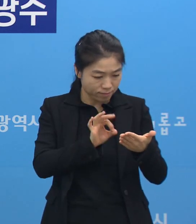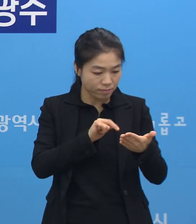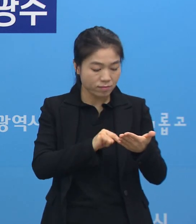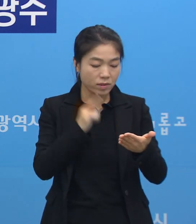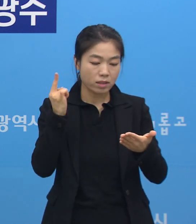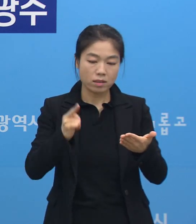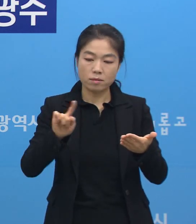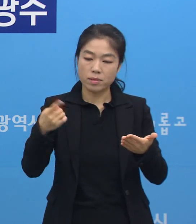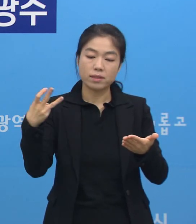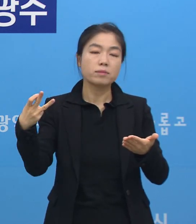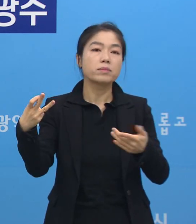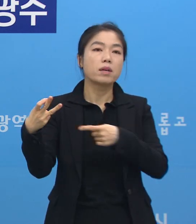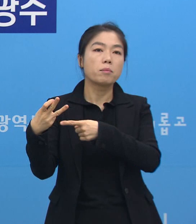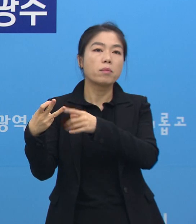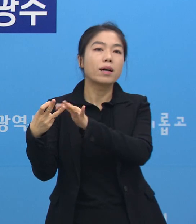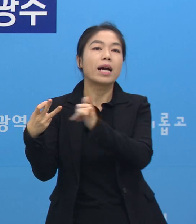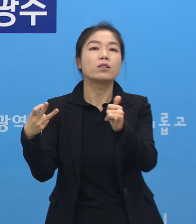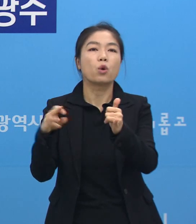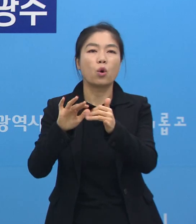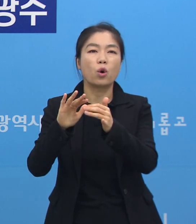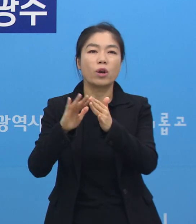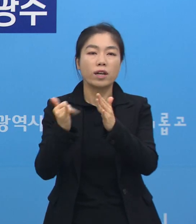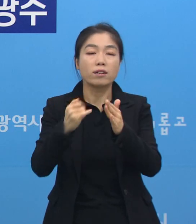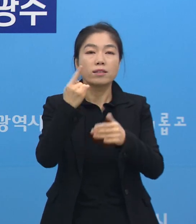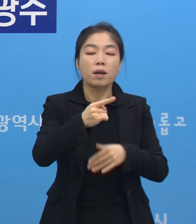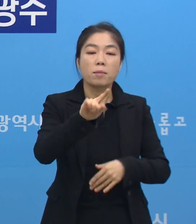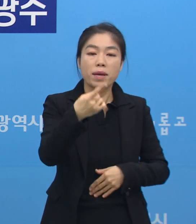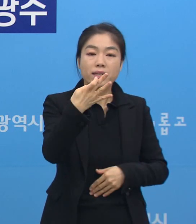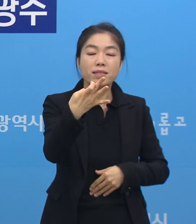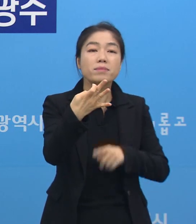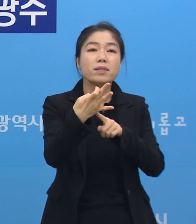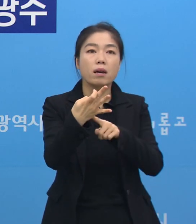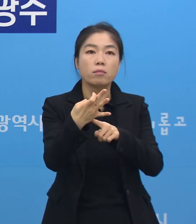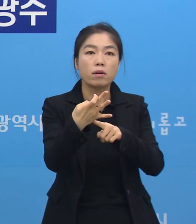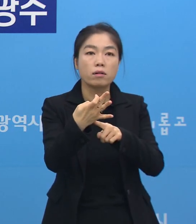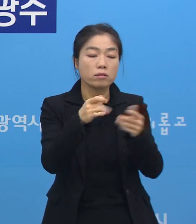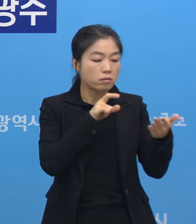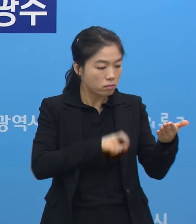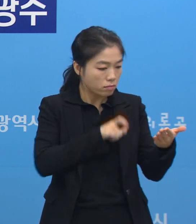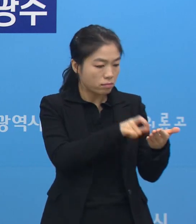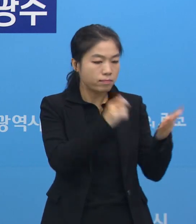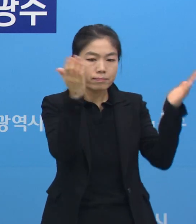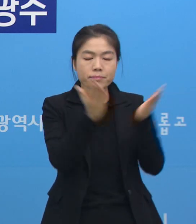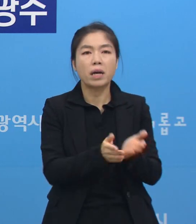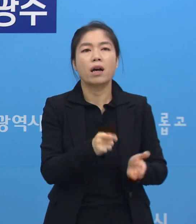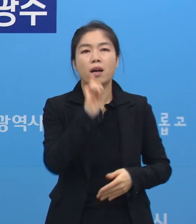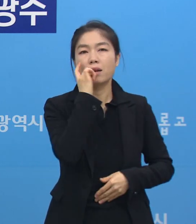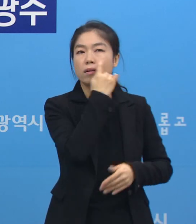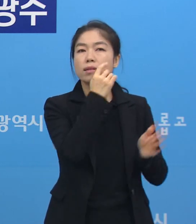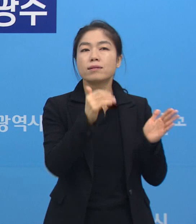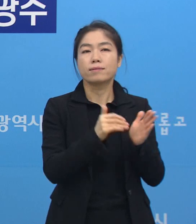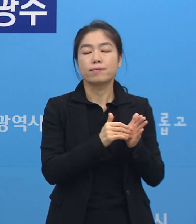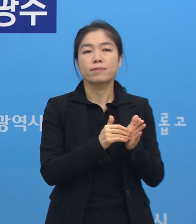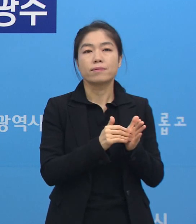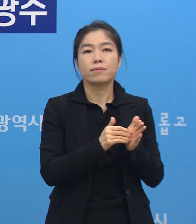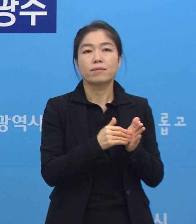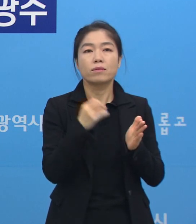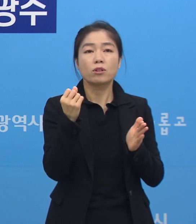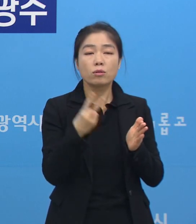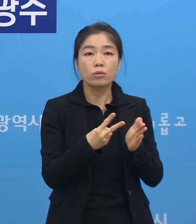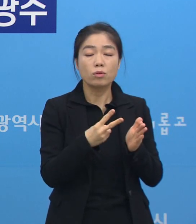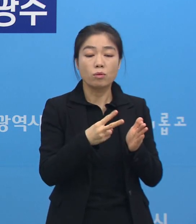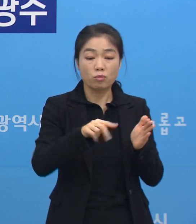1113번의 가족인 1114번이 열방센터를 방문했다는 것을 확인하게 됐습니다. 그리고